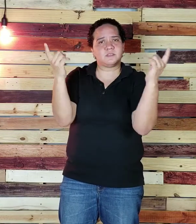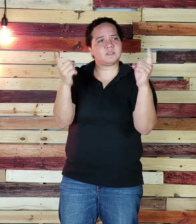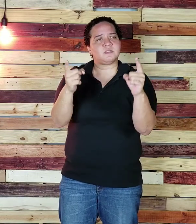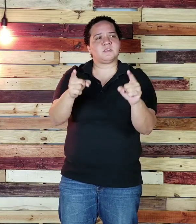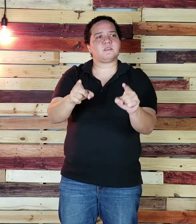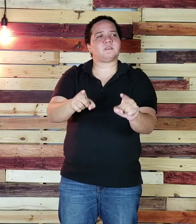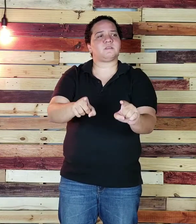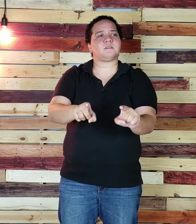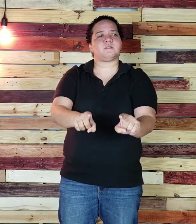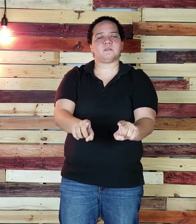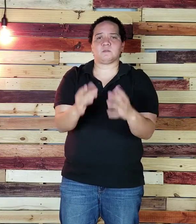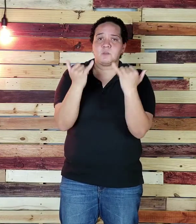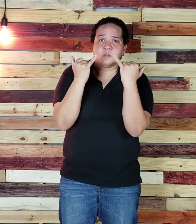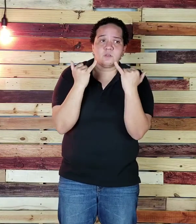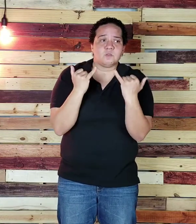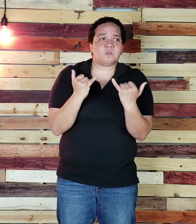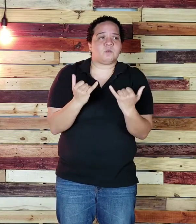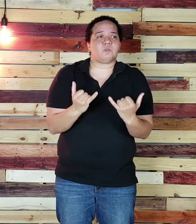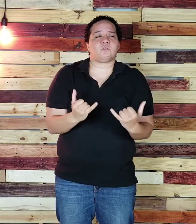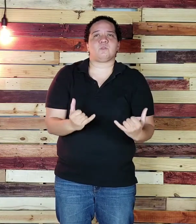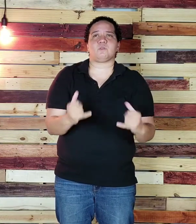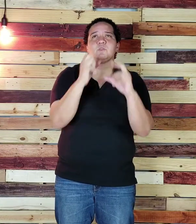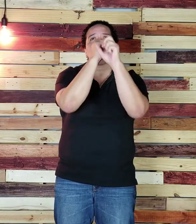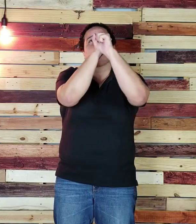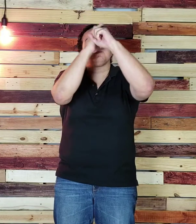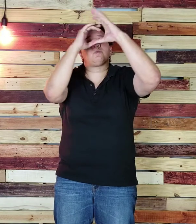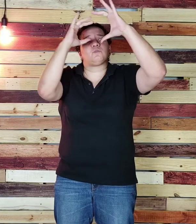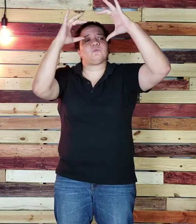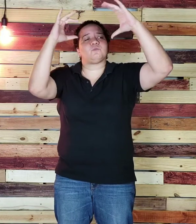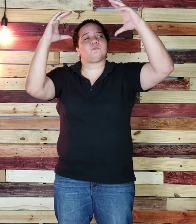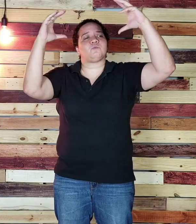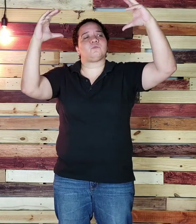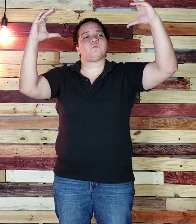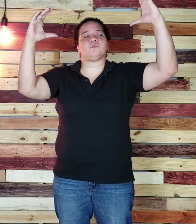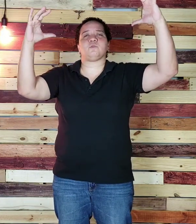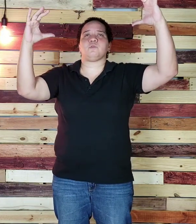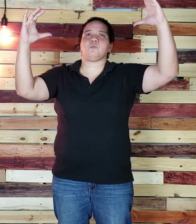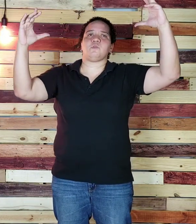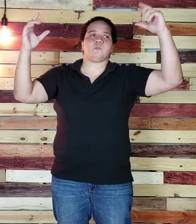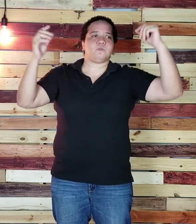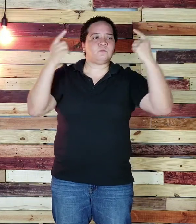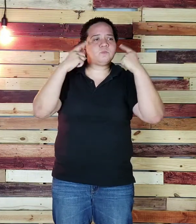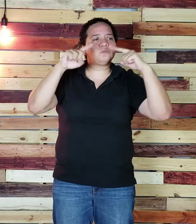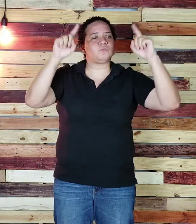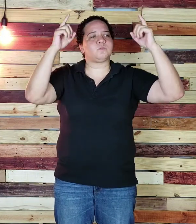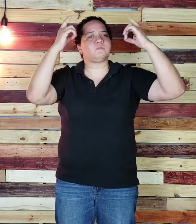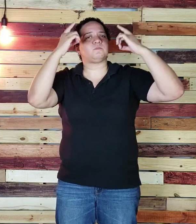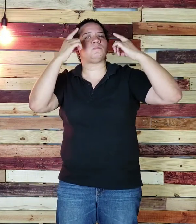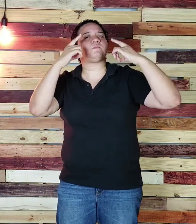Es más que el sueño es mucho, mucho más